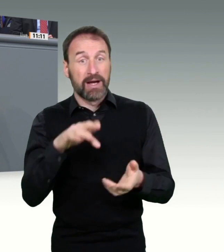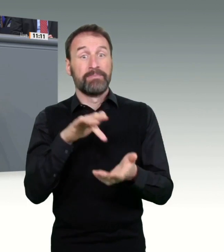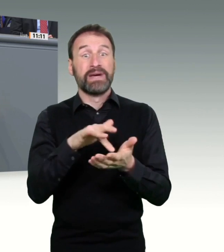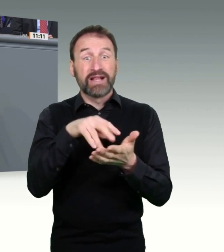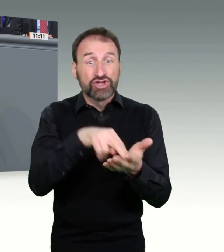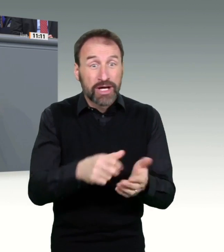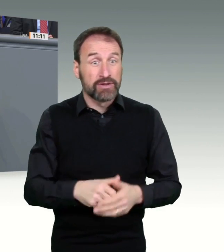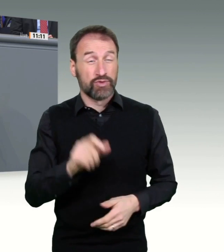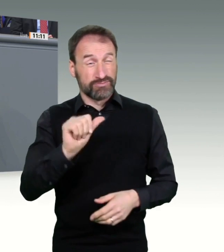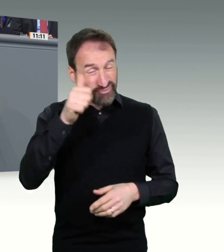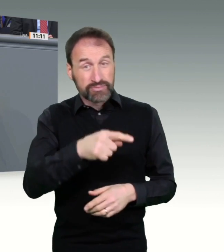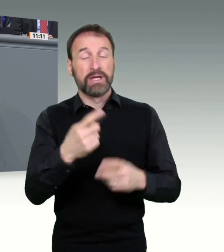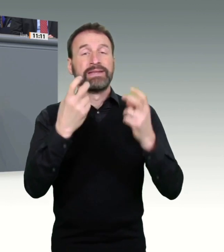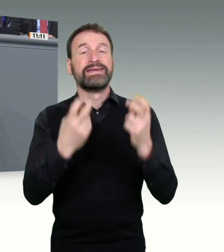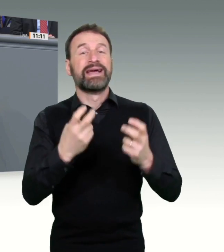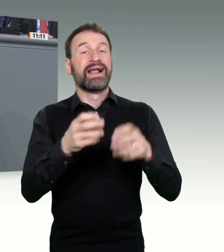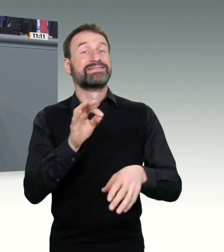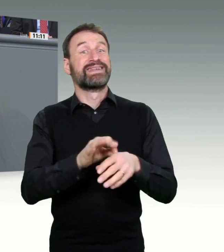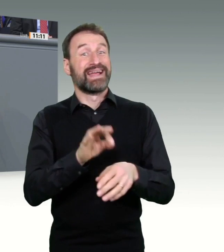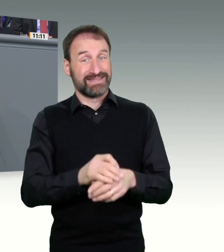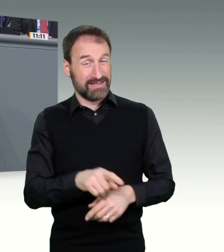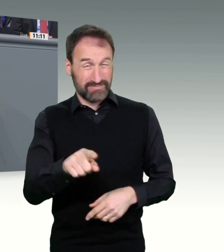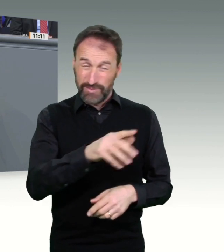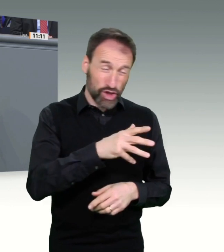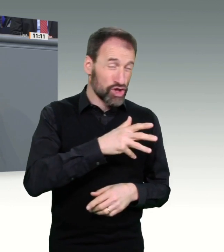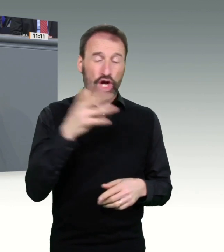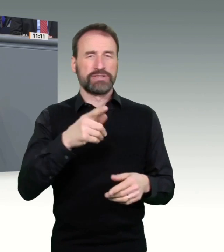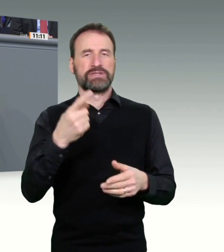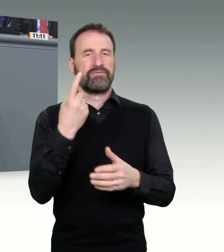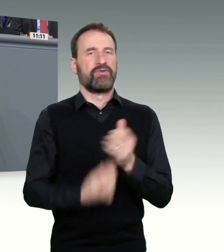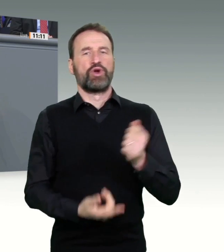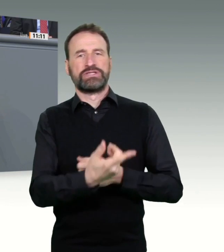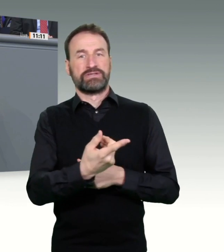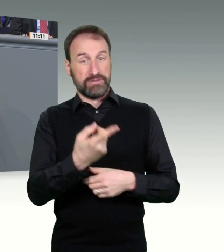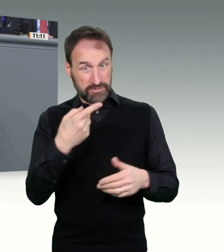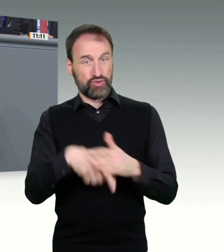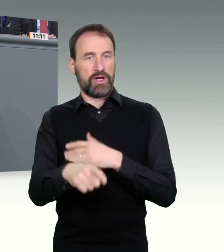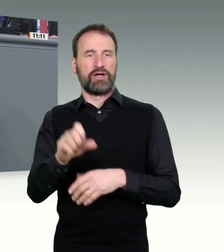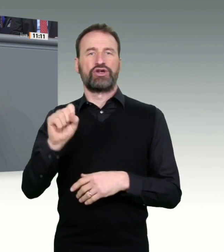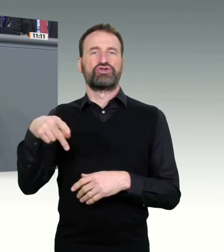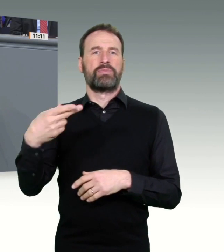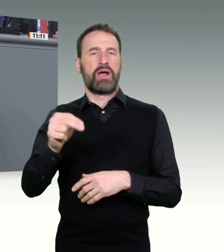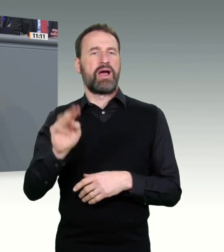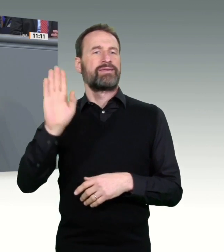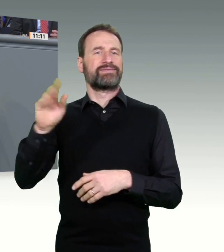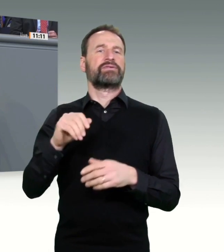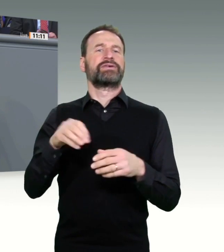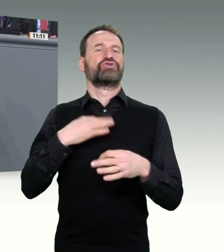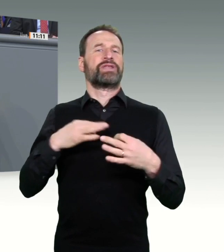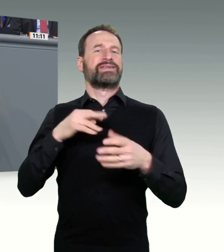wollen Sie ein nationales Impfportal und eine Software entwickeln, in diesem Land, in dem nicht einmal eine